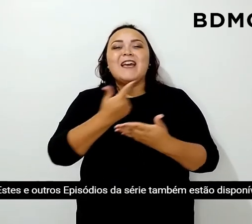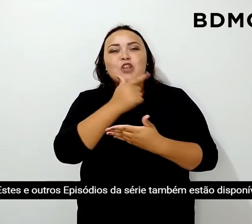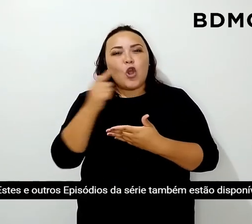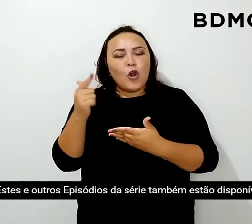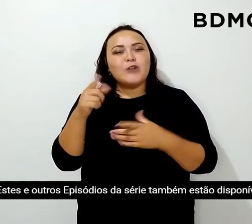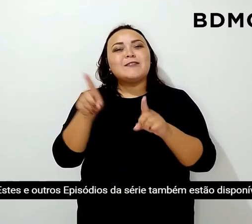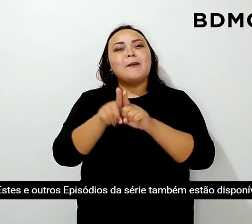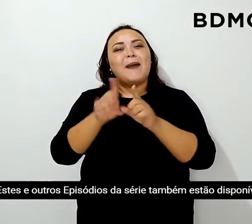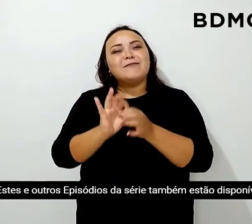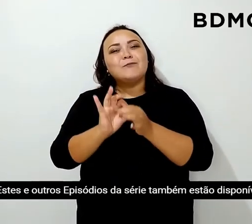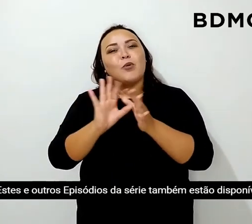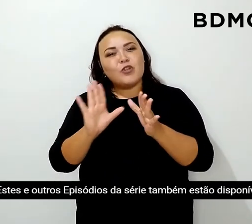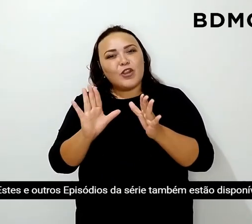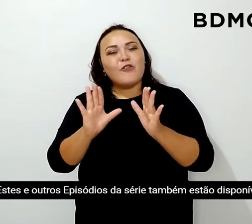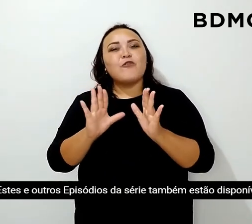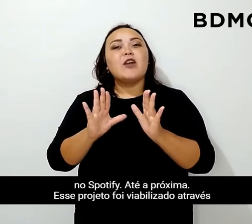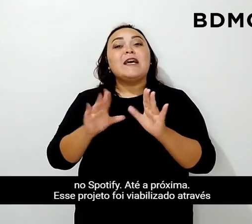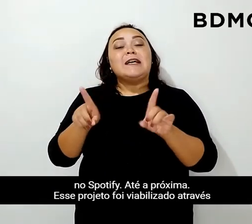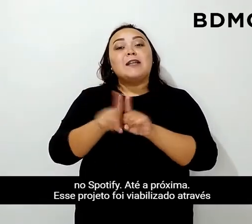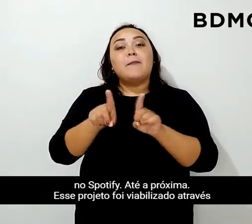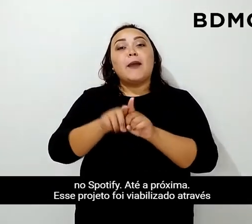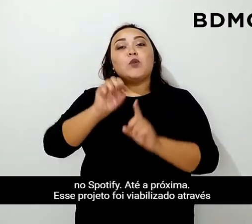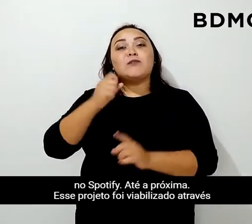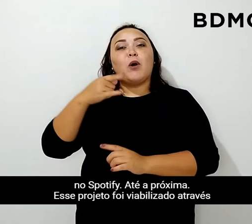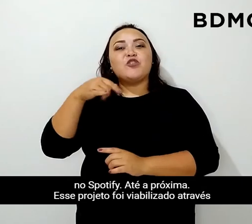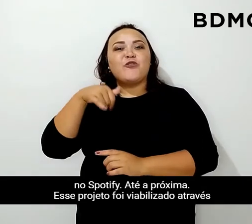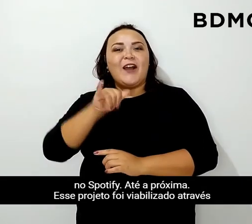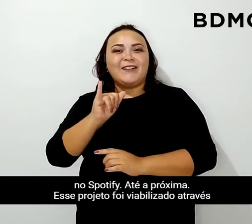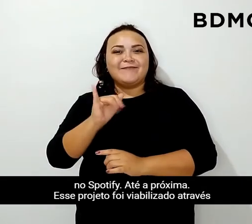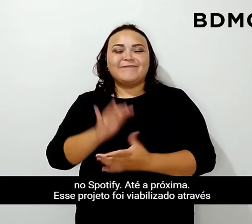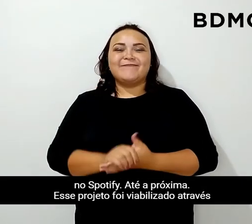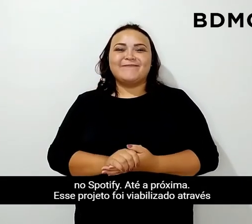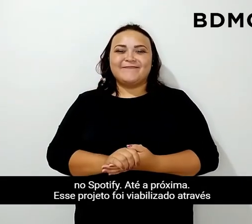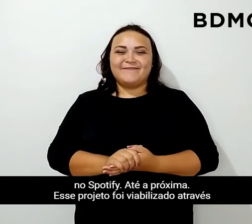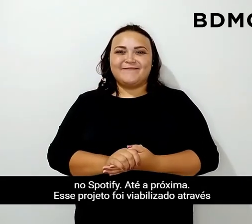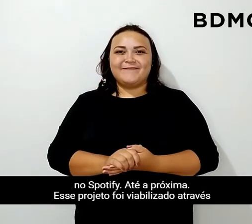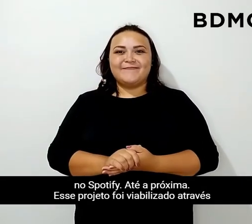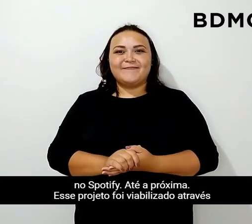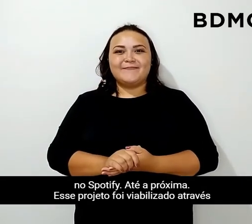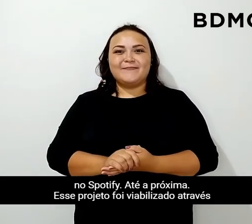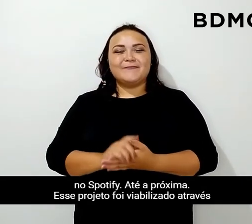e outros episódios da série também estão disponíveis no Spotify. Até a próxima!